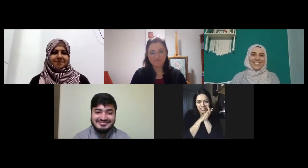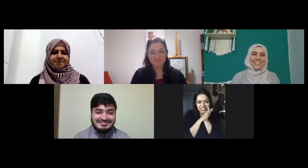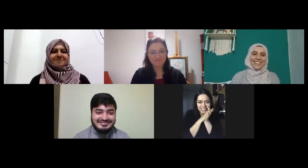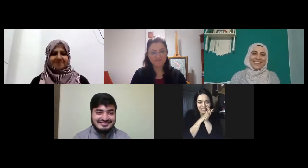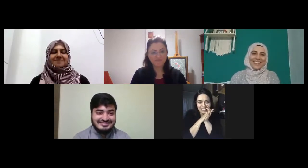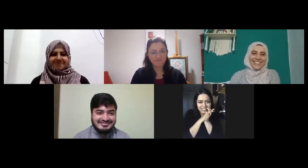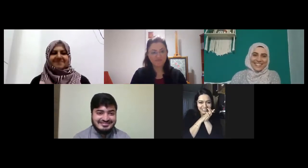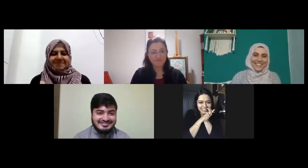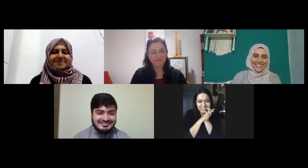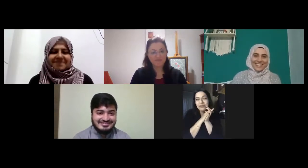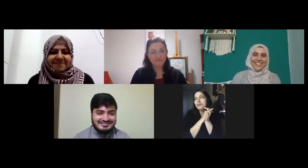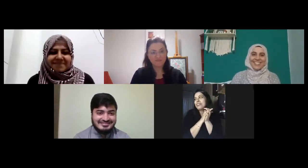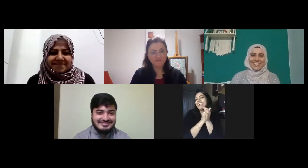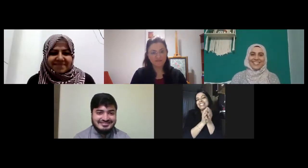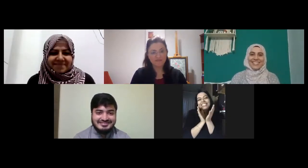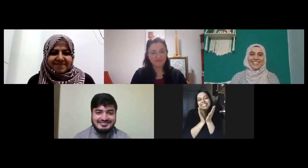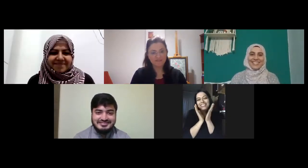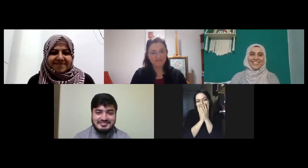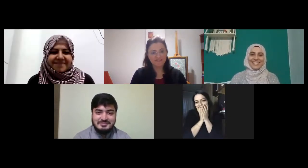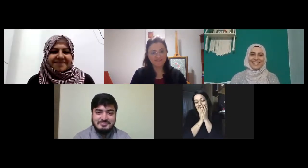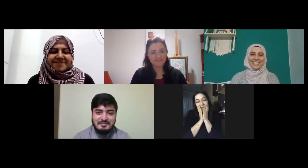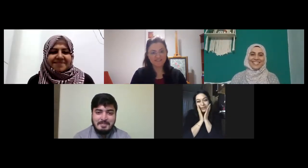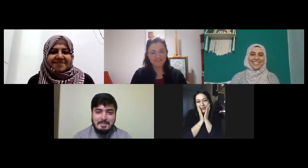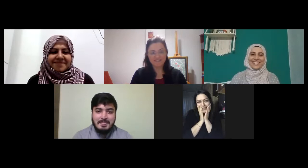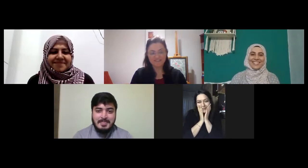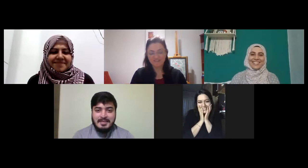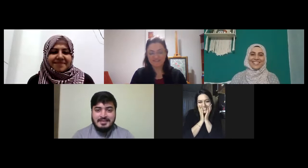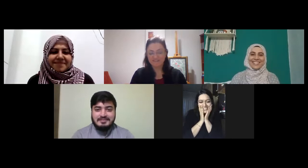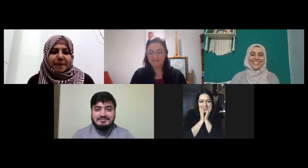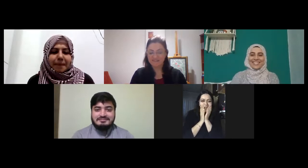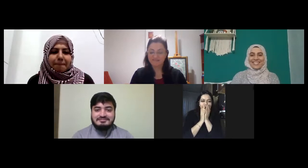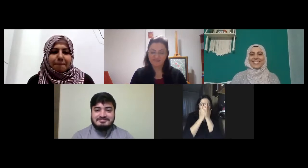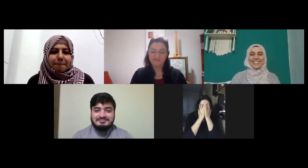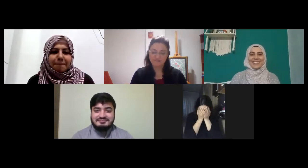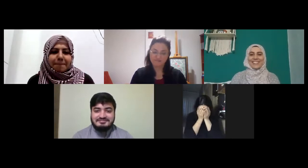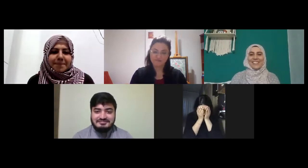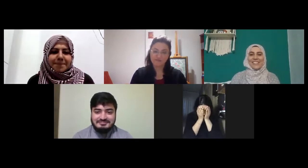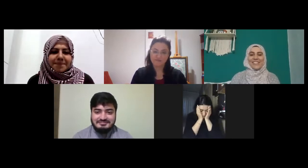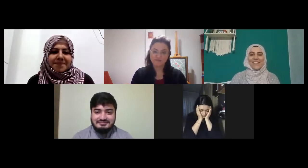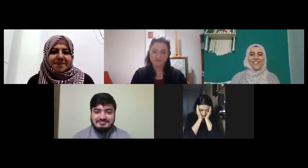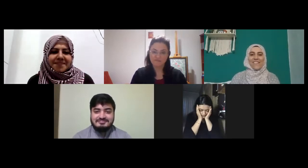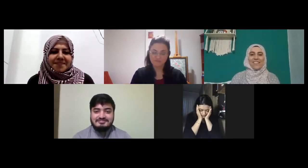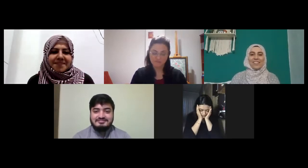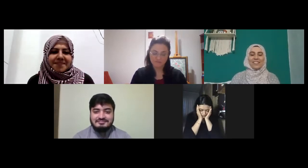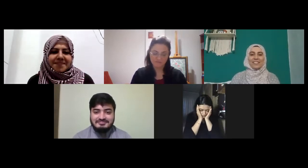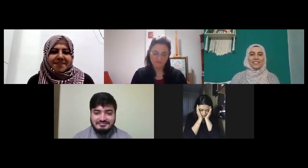sarı sarı sarıyla sarı konuşamadım sarıyı seviyor sevmek buydu istemek buydu